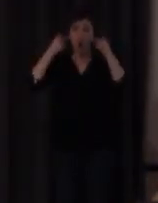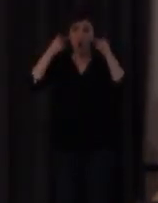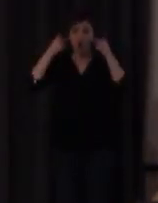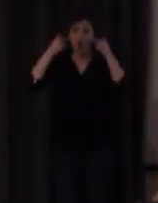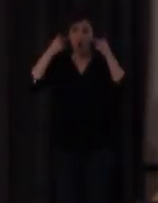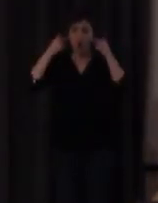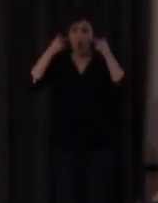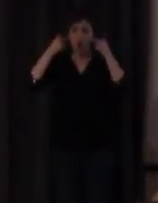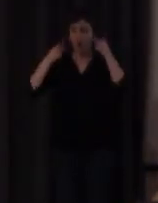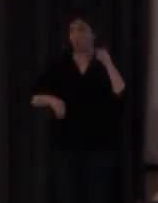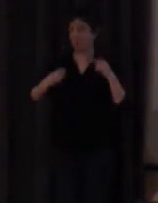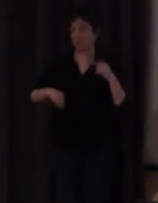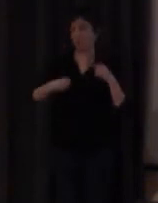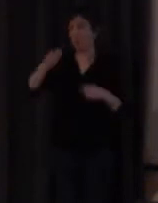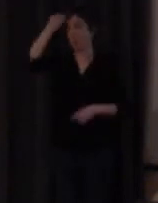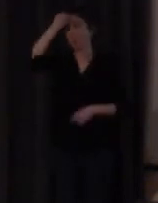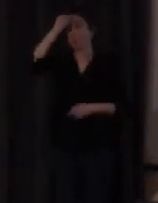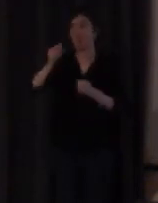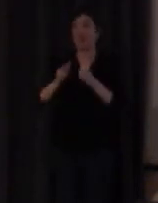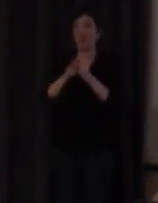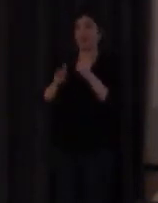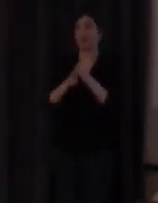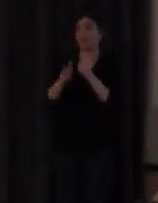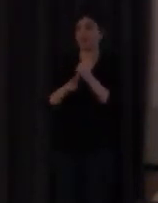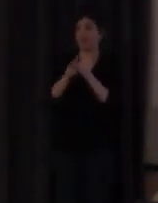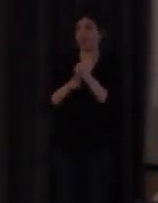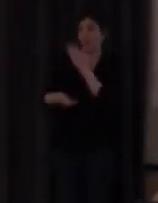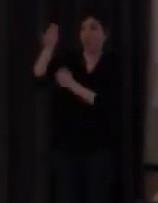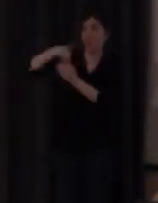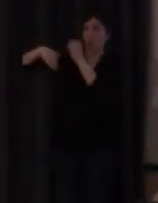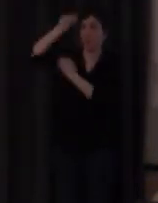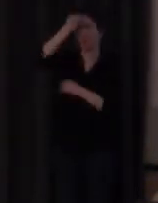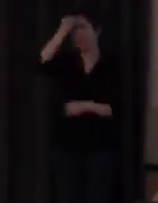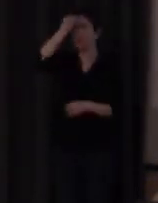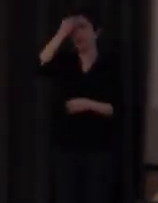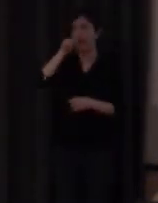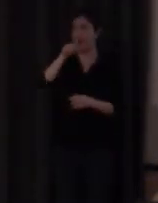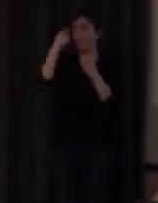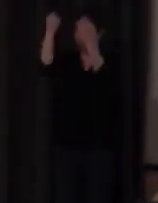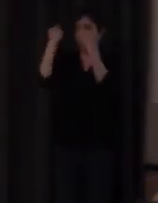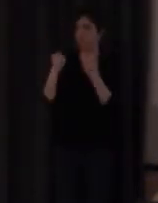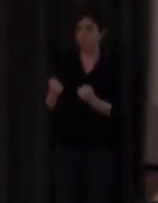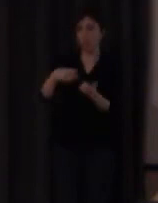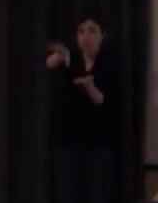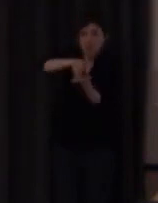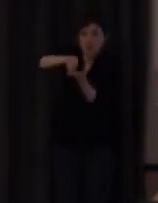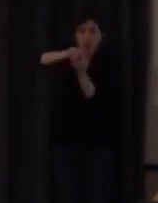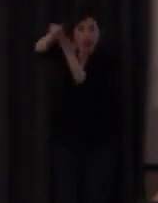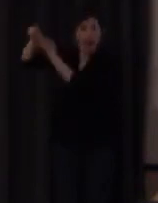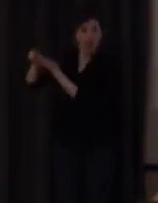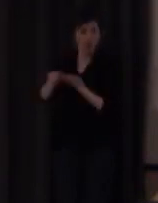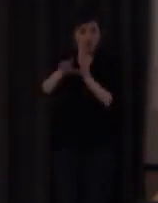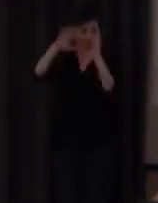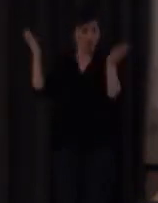con total lucidez Lorenzo Herbas y Panduro que fue experto recopilador de lenguas conocidas del